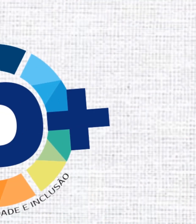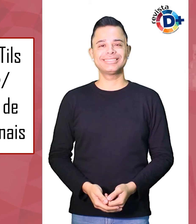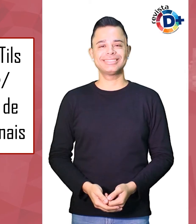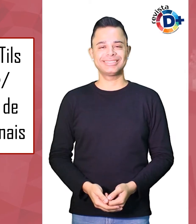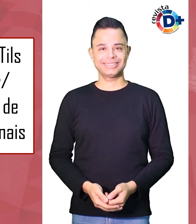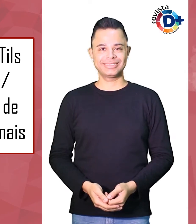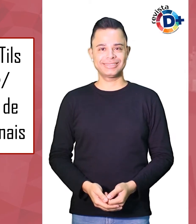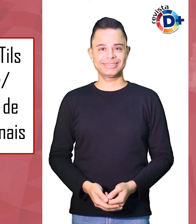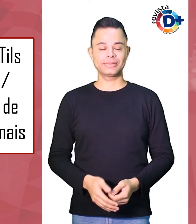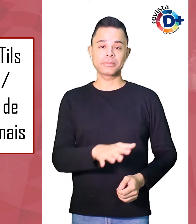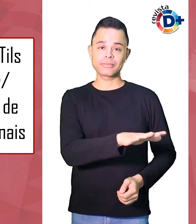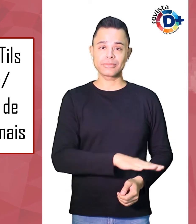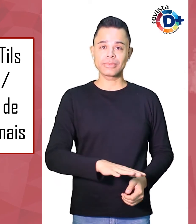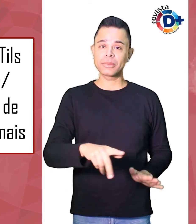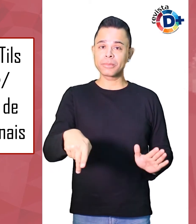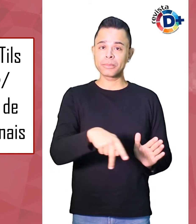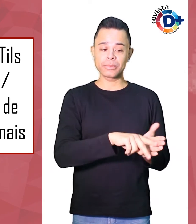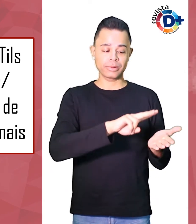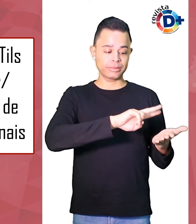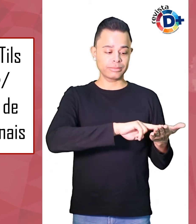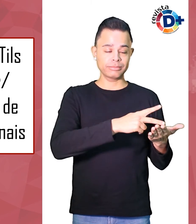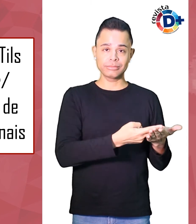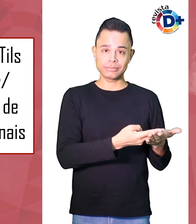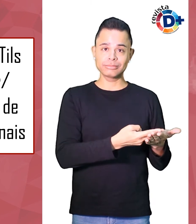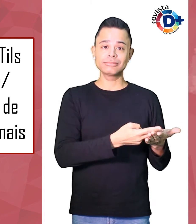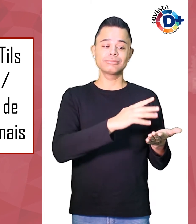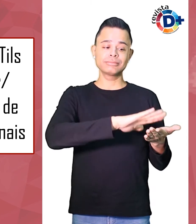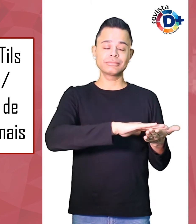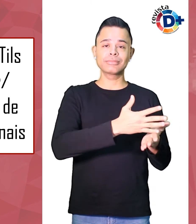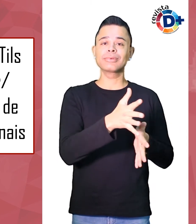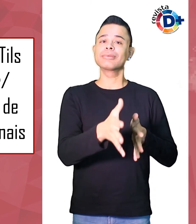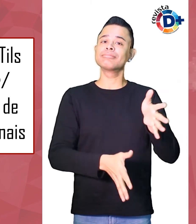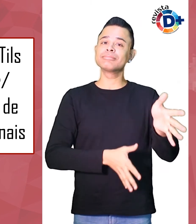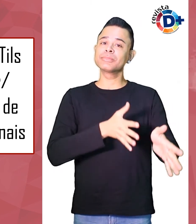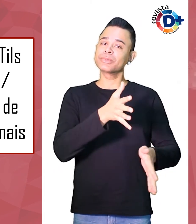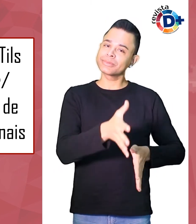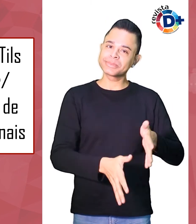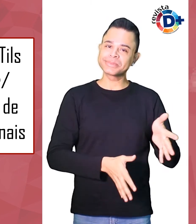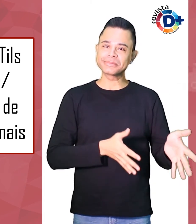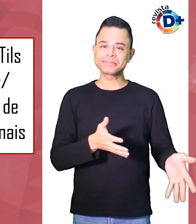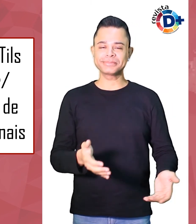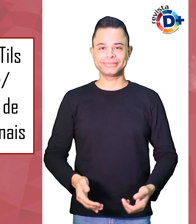Espaço do Tios Tradutor Intérprete de Língua de Sinais